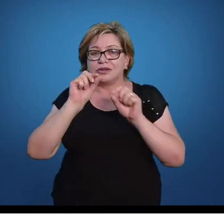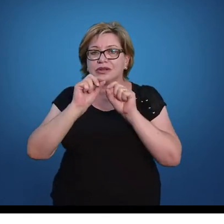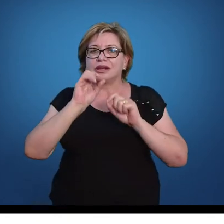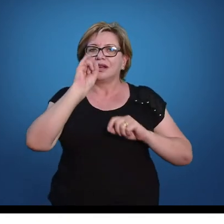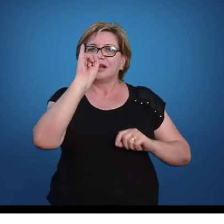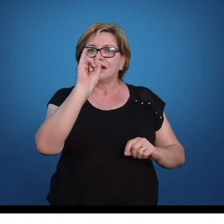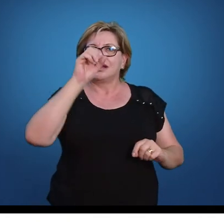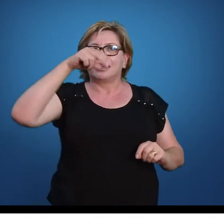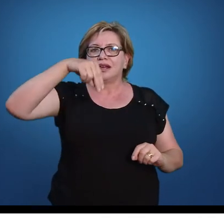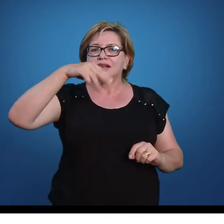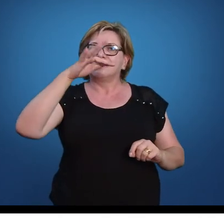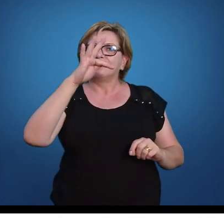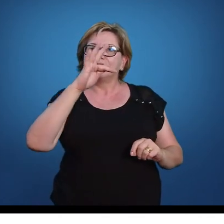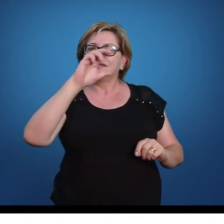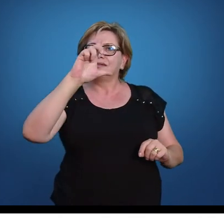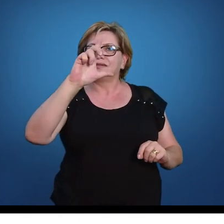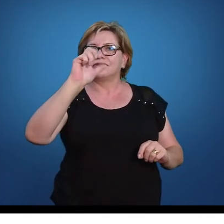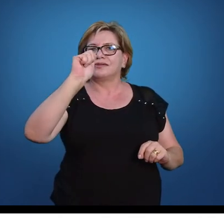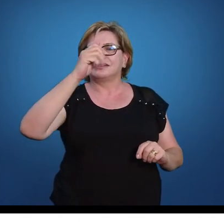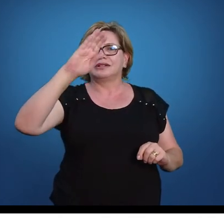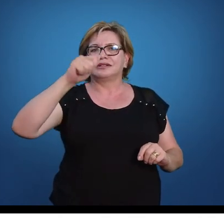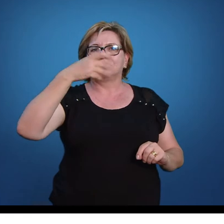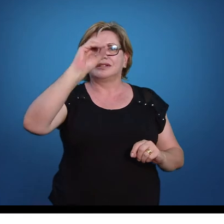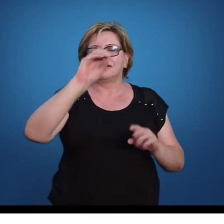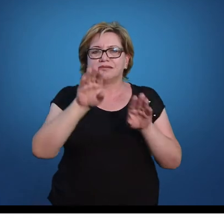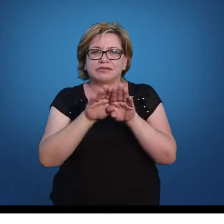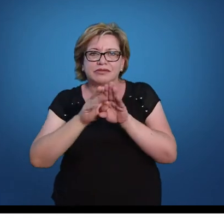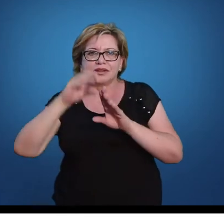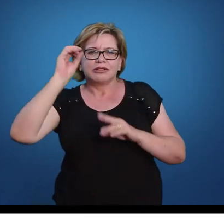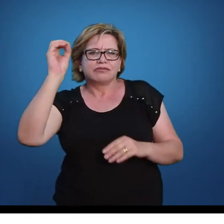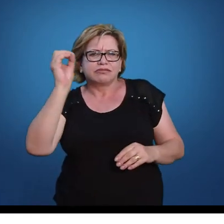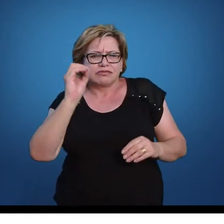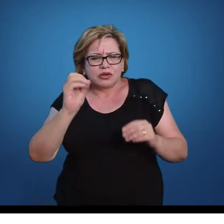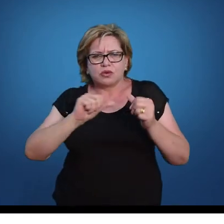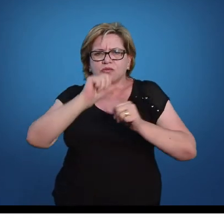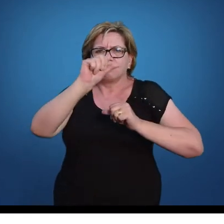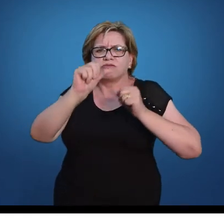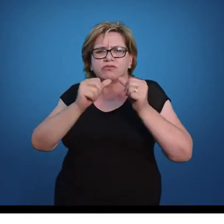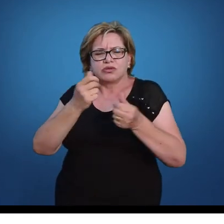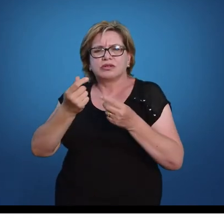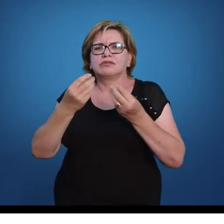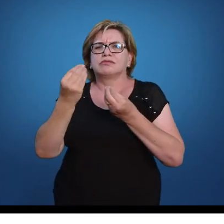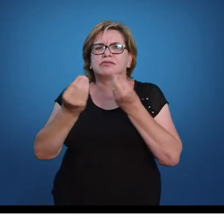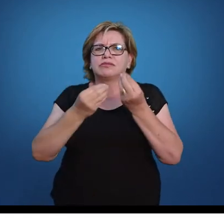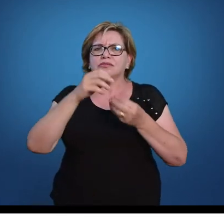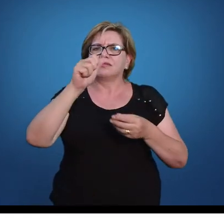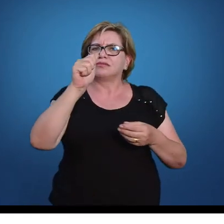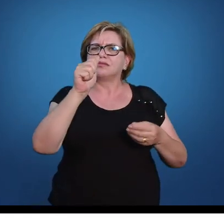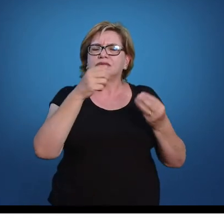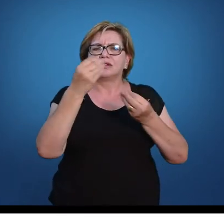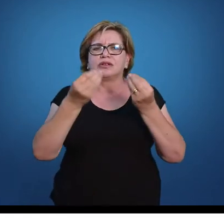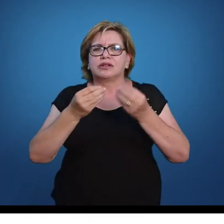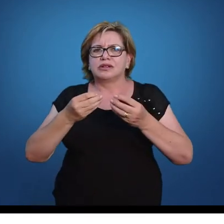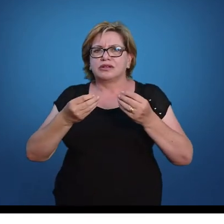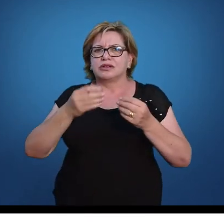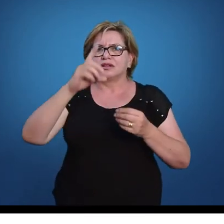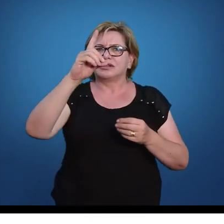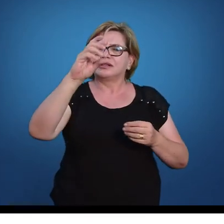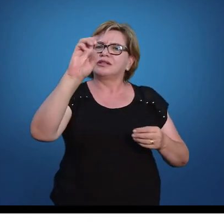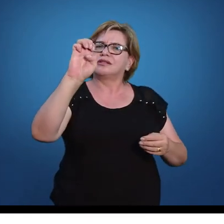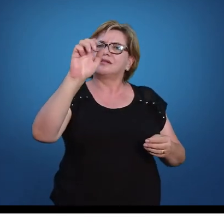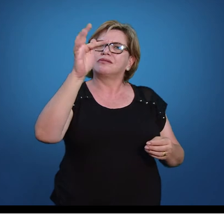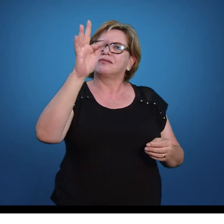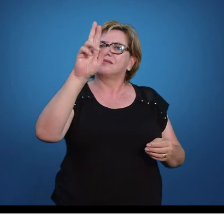composição de taxa, de índice de remuneração, atualização monetária, deflacionamento de séries e por